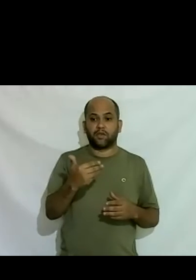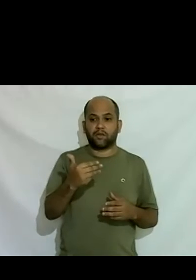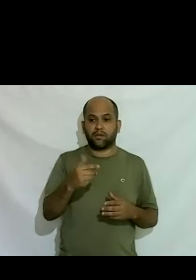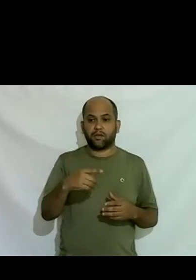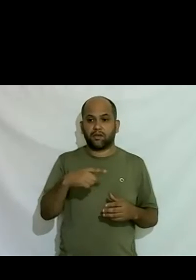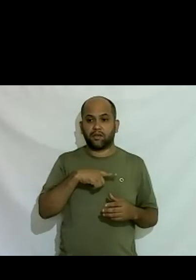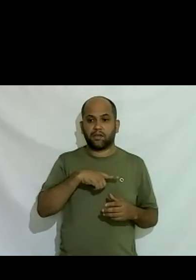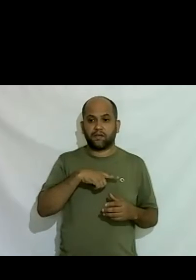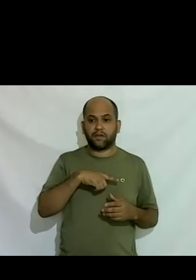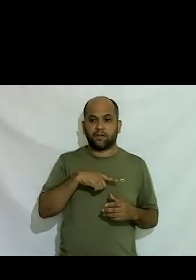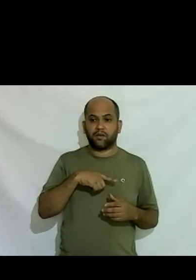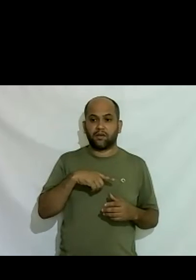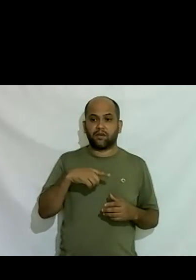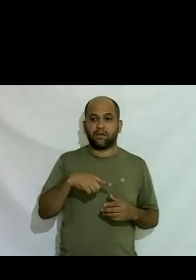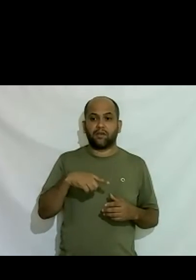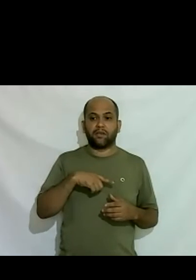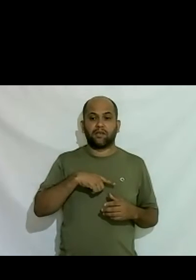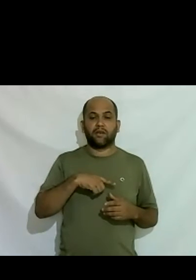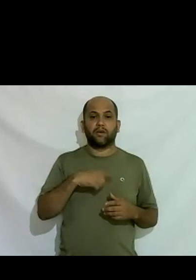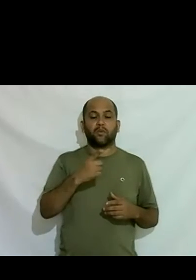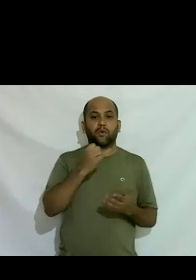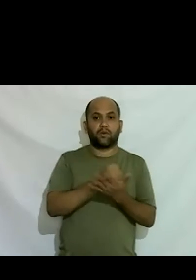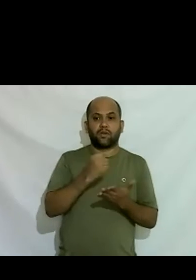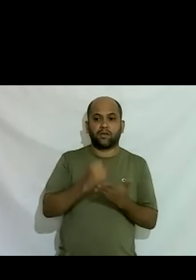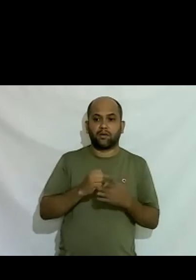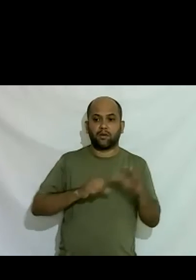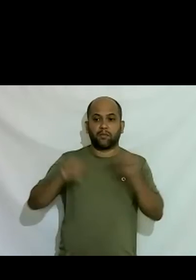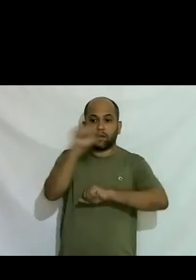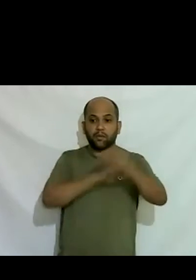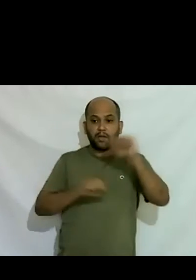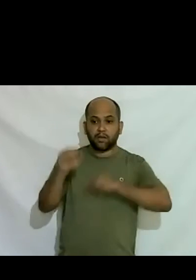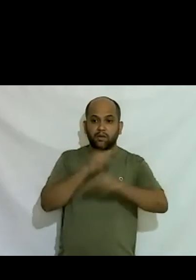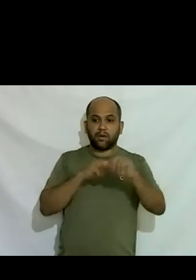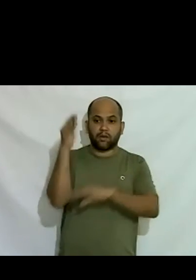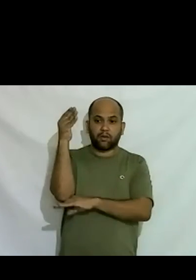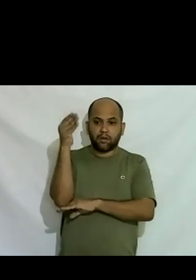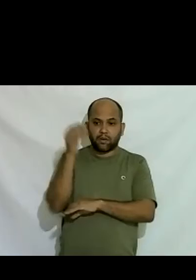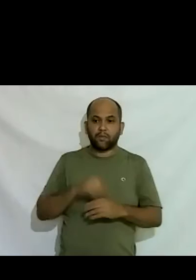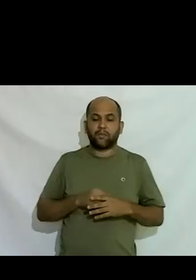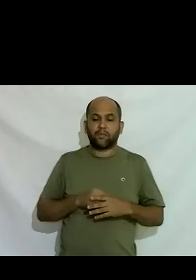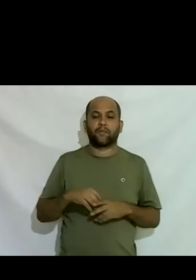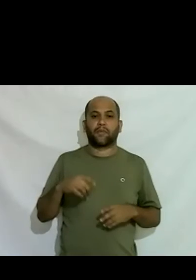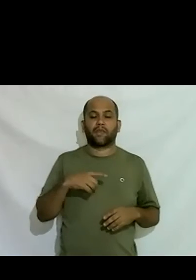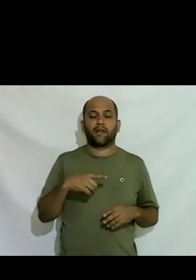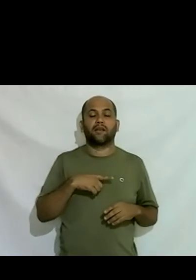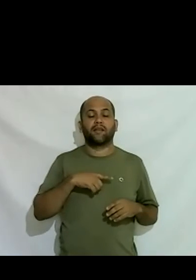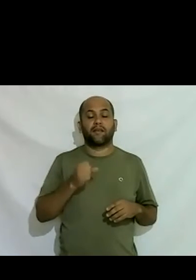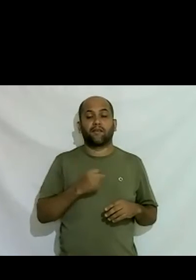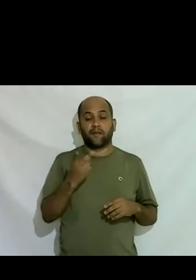para arrumadora de motel e em 2015 foram algumas dezenas já de pessoas contratadas